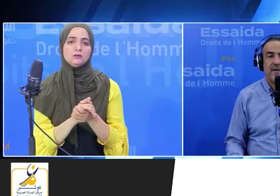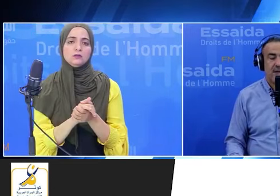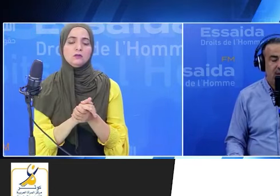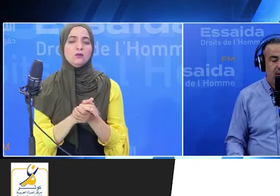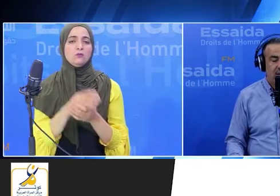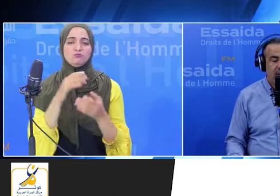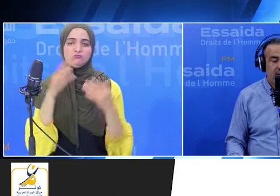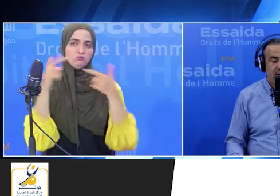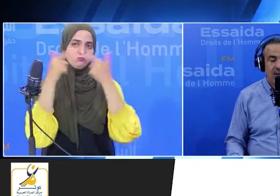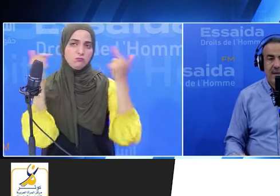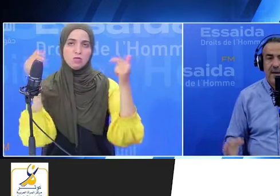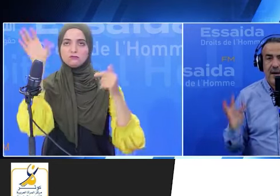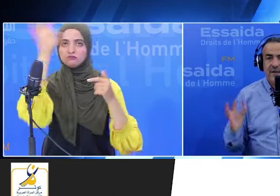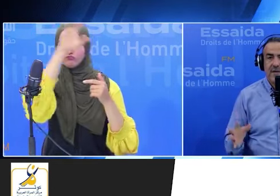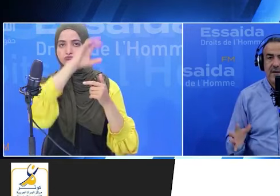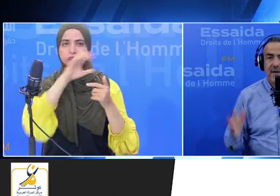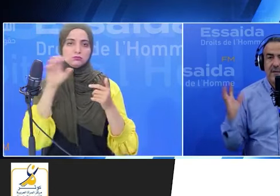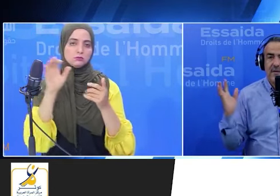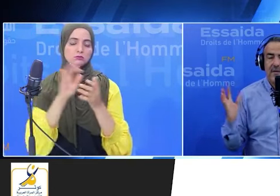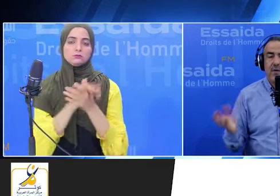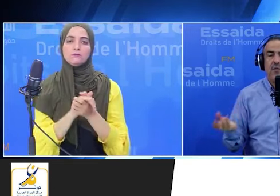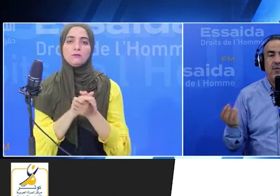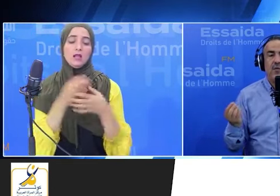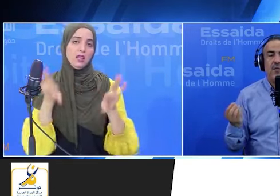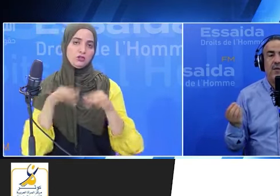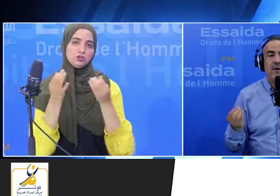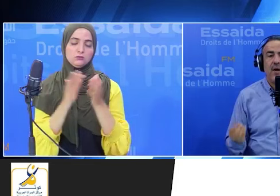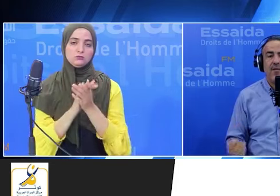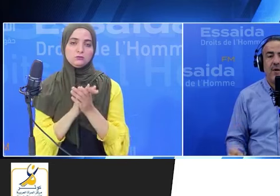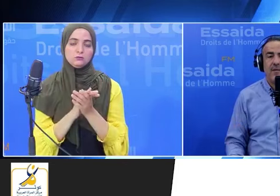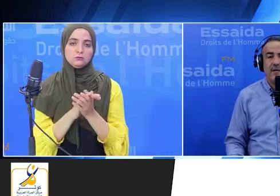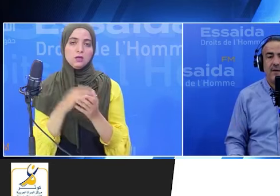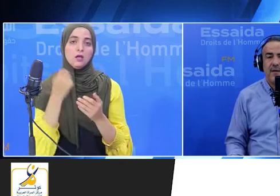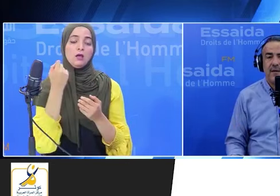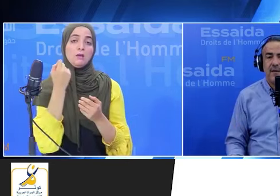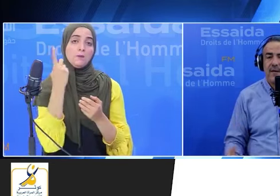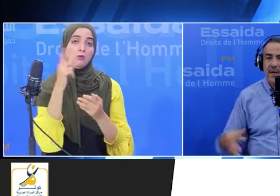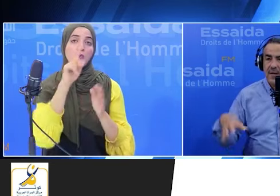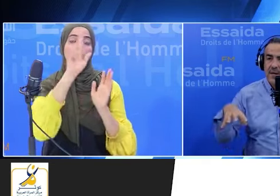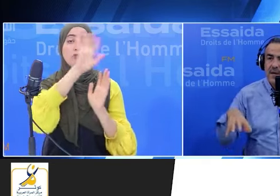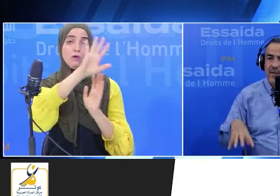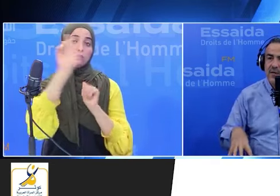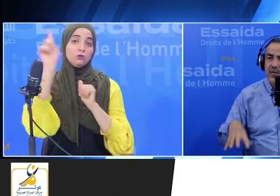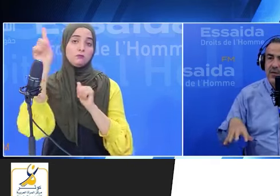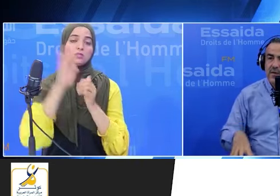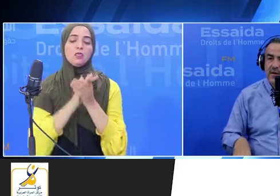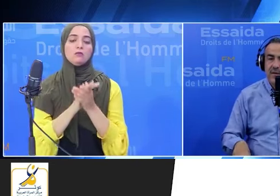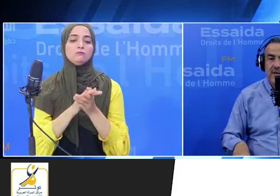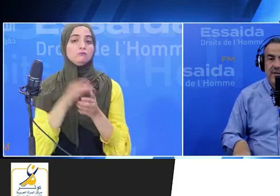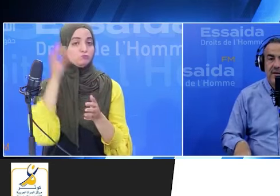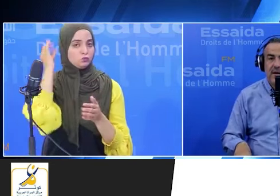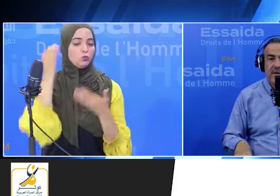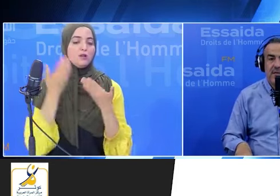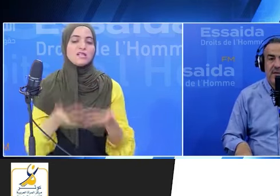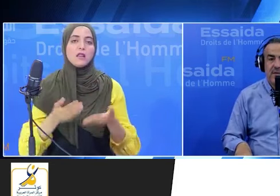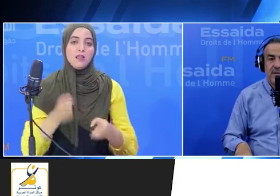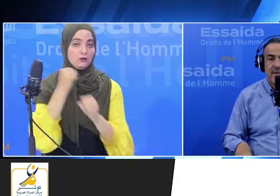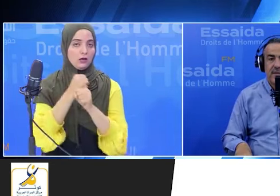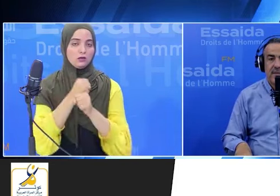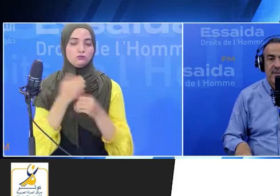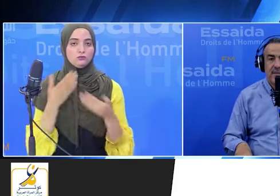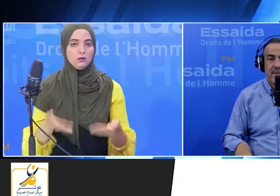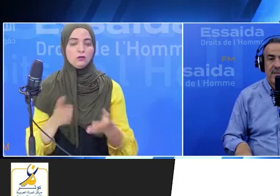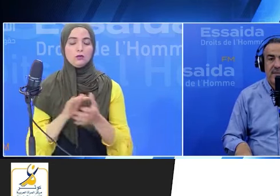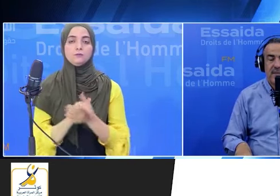وكندا يعني عشرة يقعدوا مية وواحد وخمسين يمثل التوينسا داخل الجمهورية